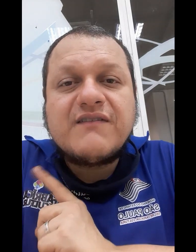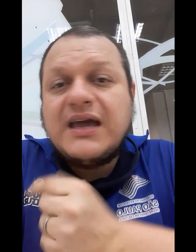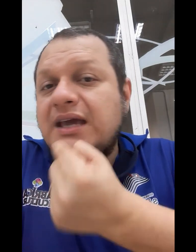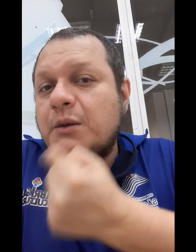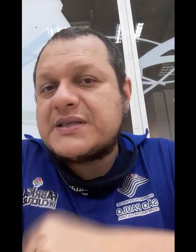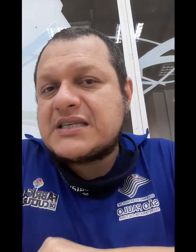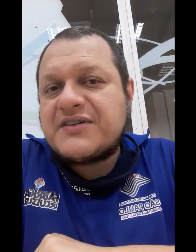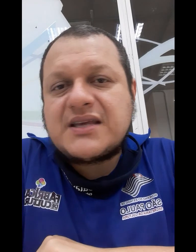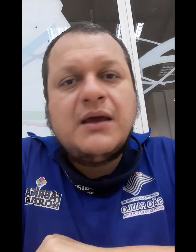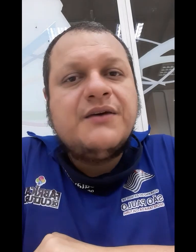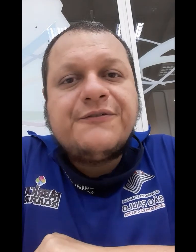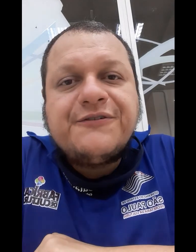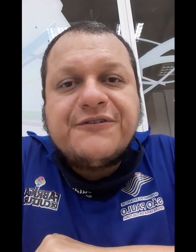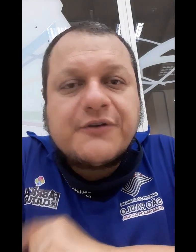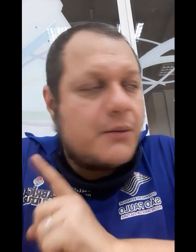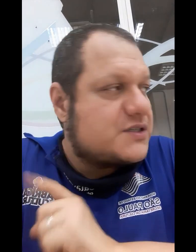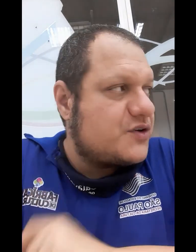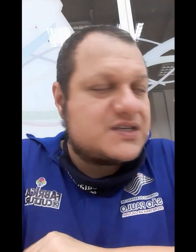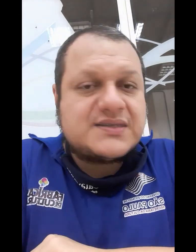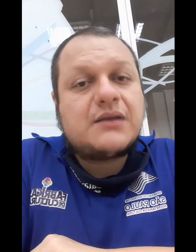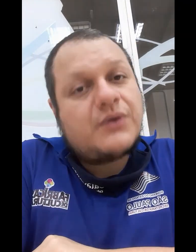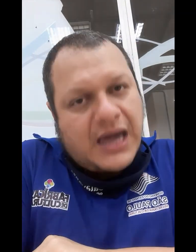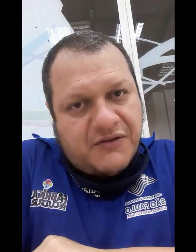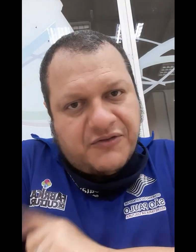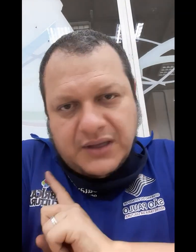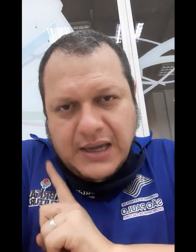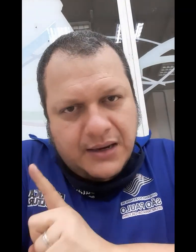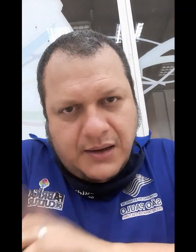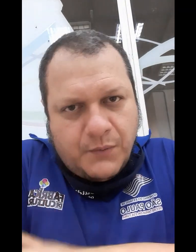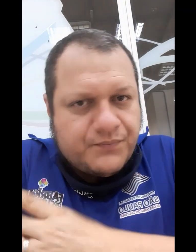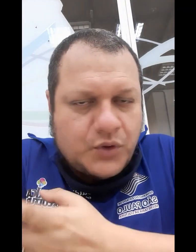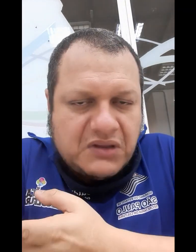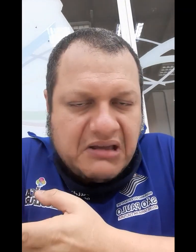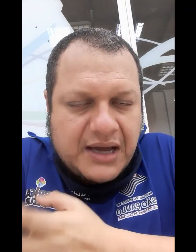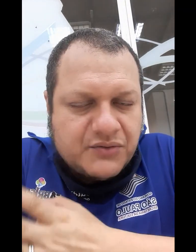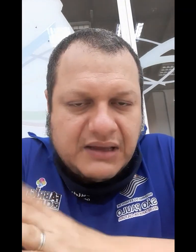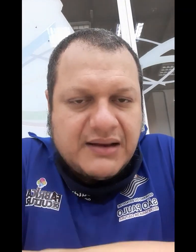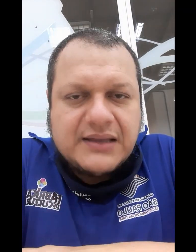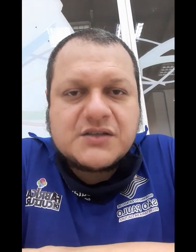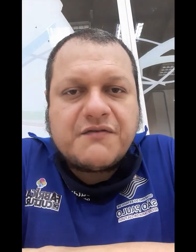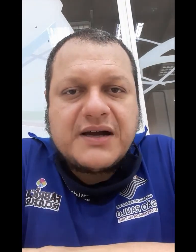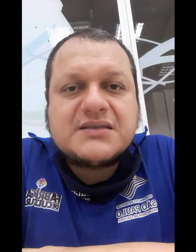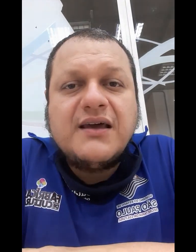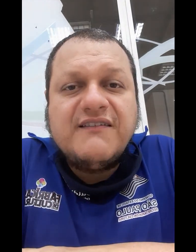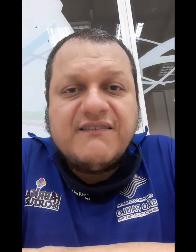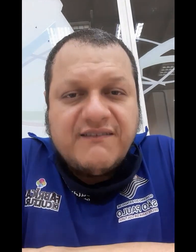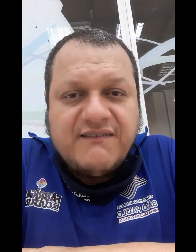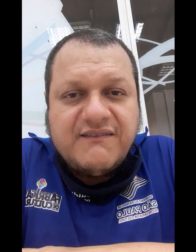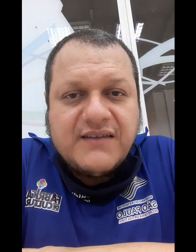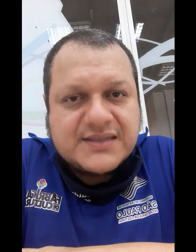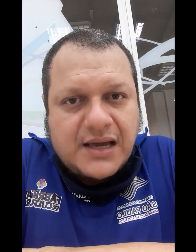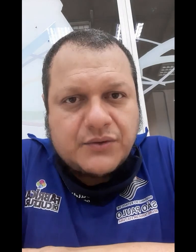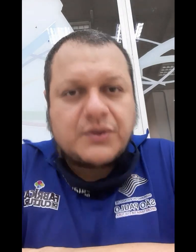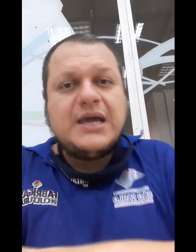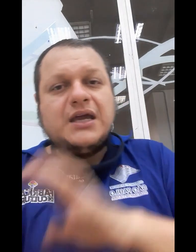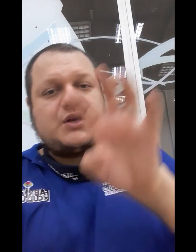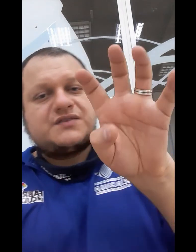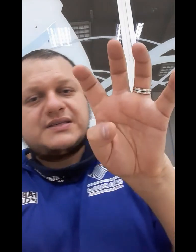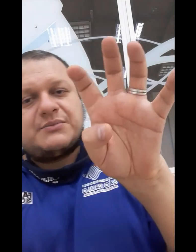E não precisa fazer F, como se fosse dizendo F. Não, não tem ar, não tem nada, só faz, certo? E nós fazemos